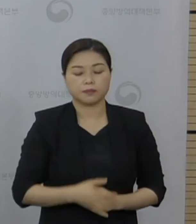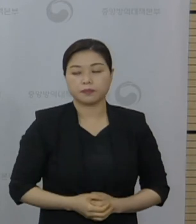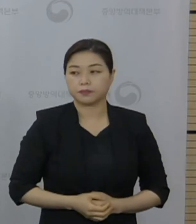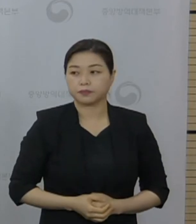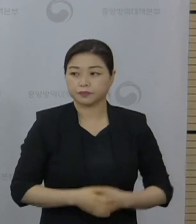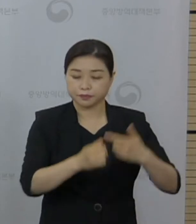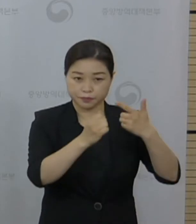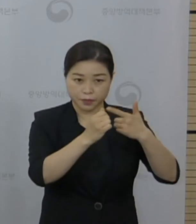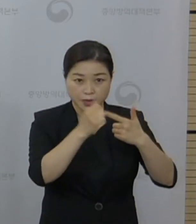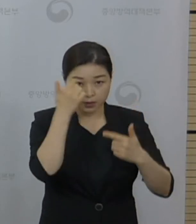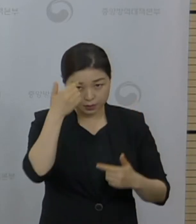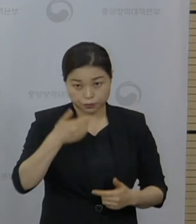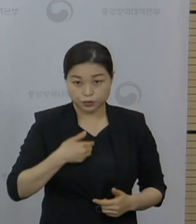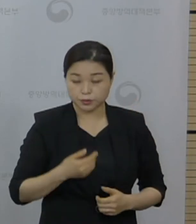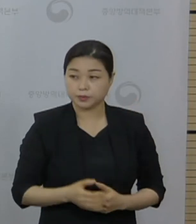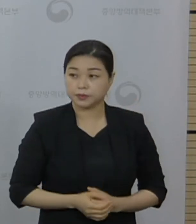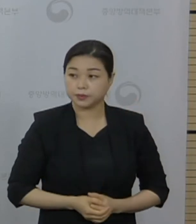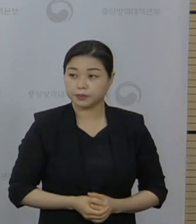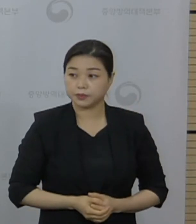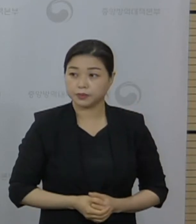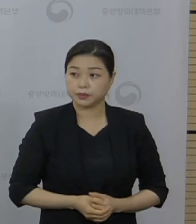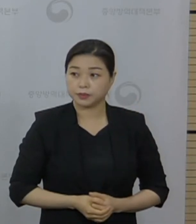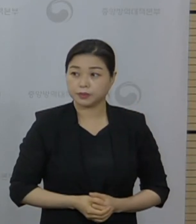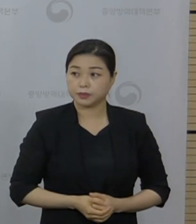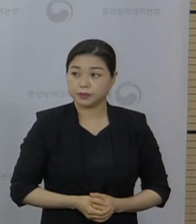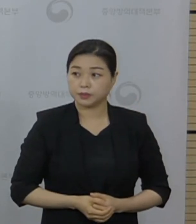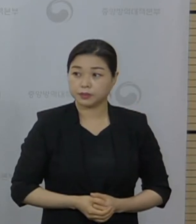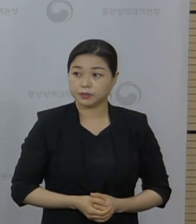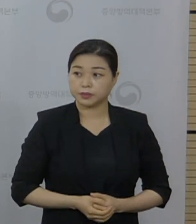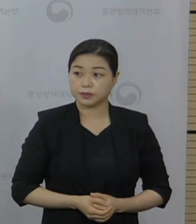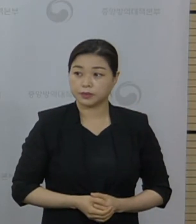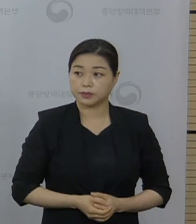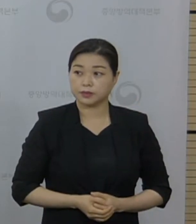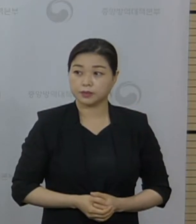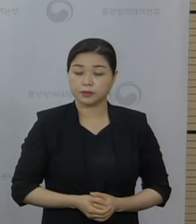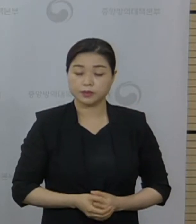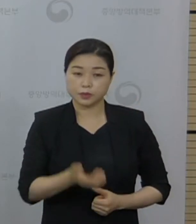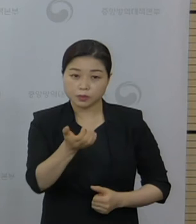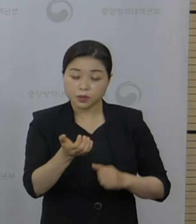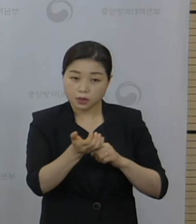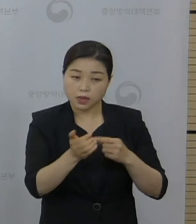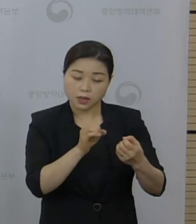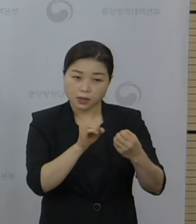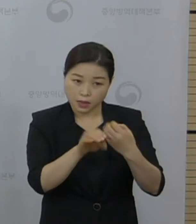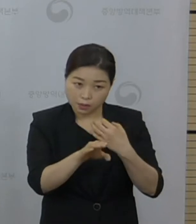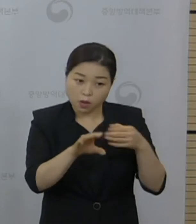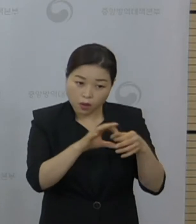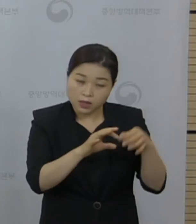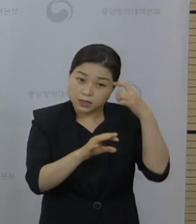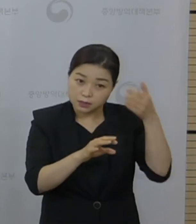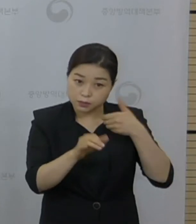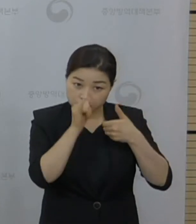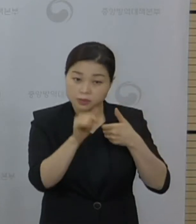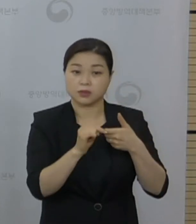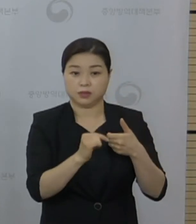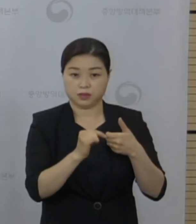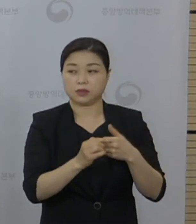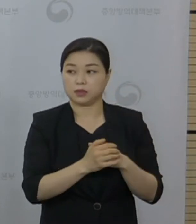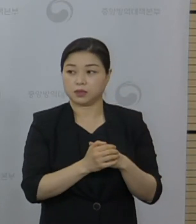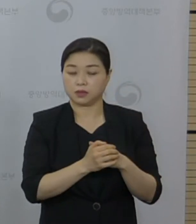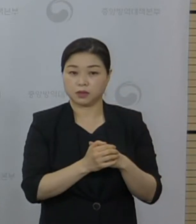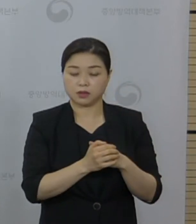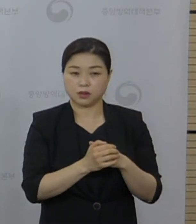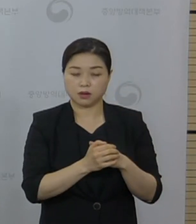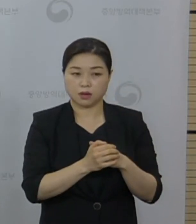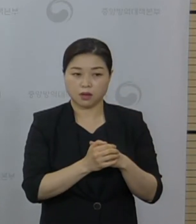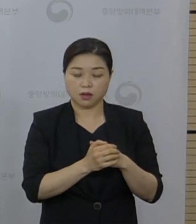여섯 번째 현장 질문, 실버넷 뉴스 김재율 기자님도 방금 답변하신 내용 질문 주셨습니다. 질문 읽고 혹시 추가